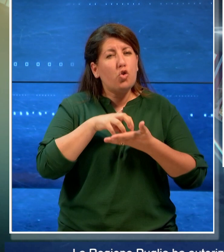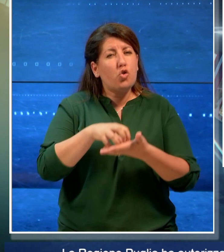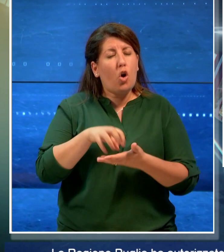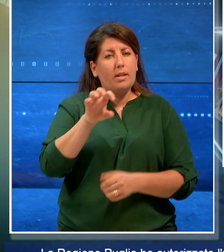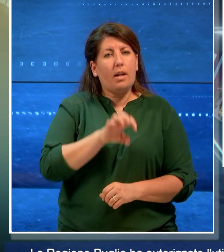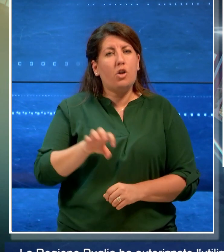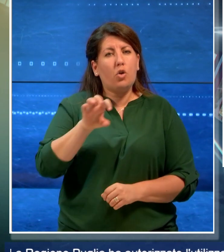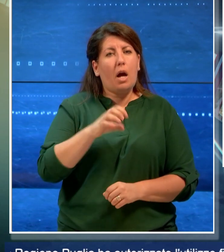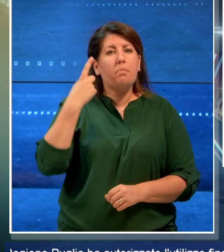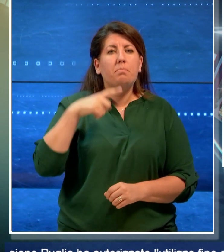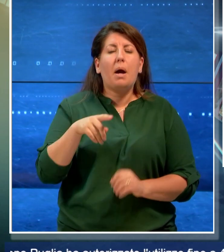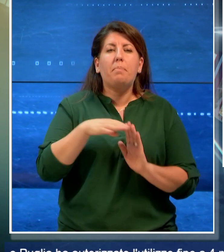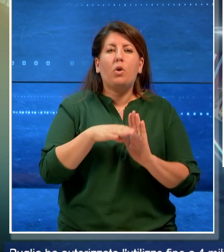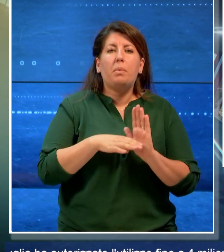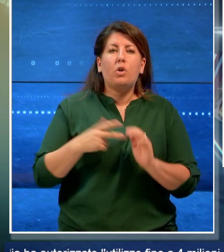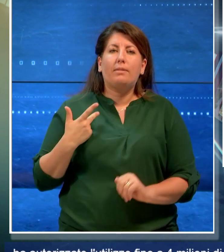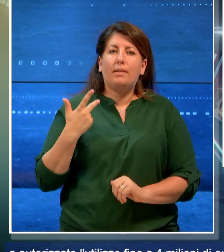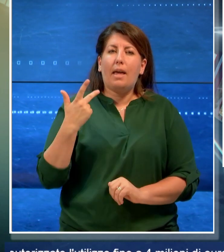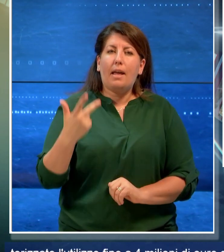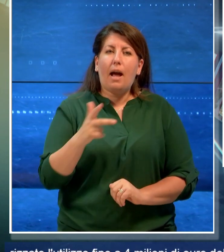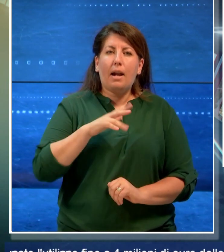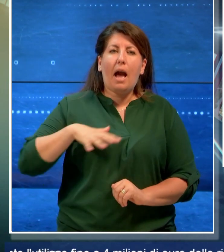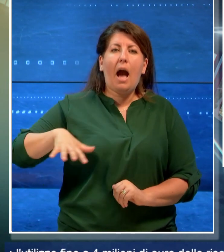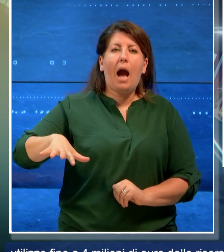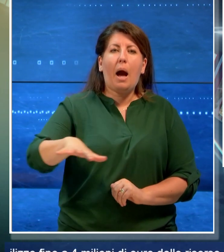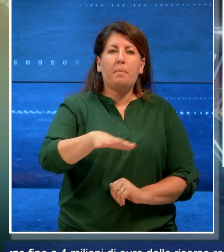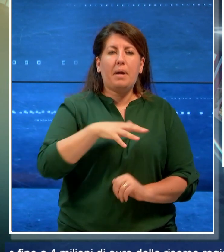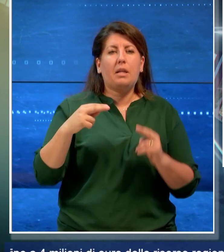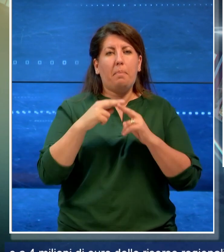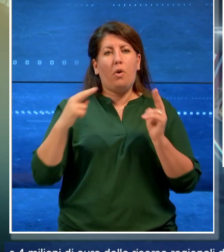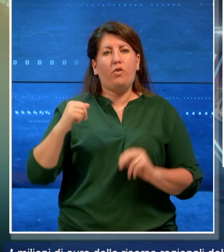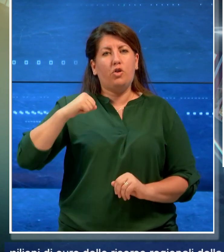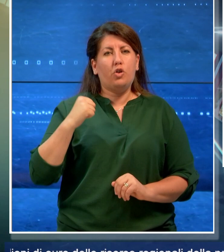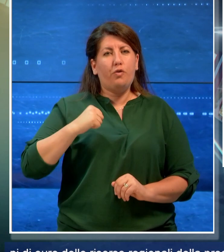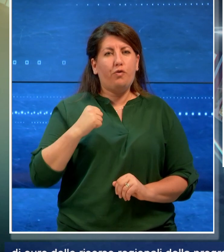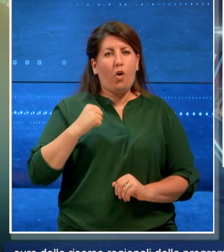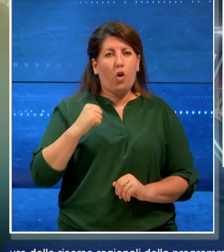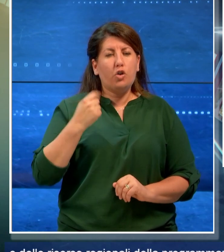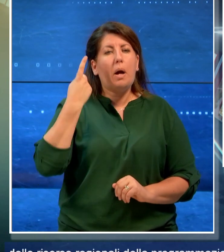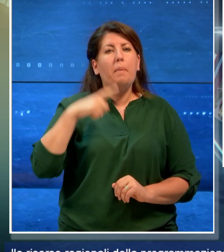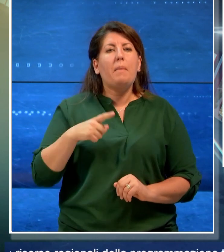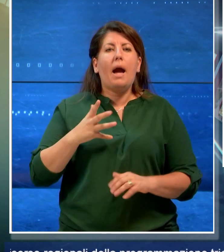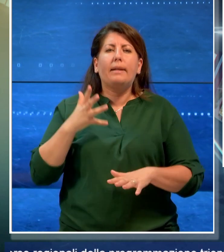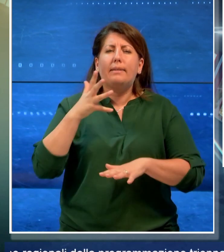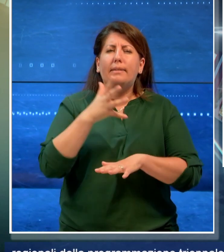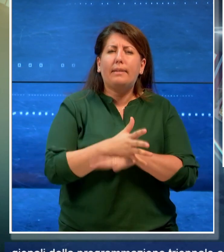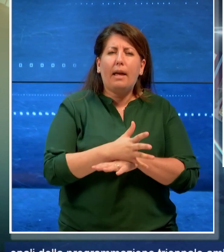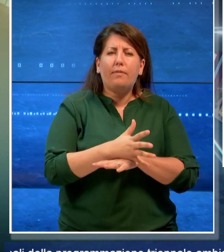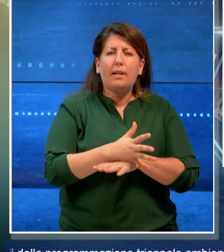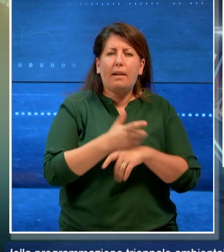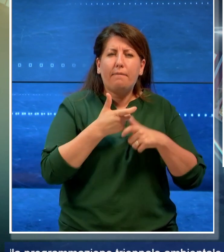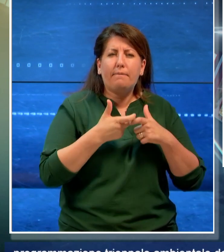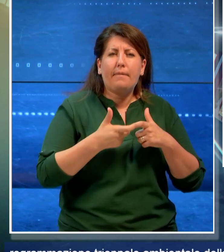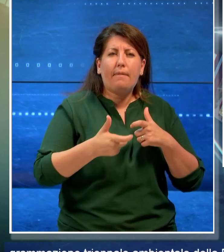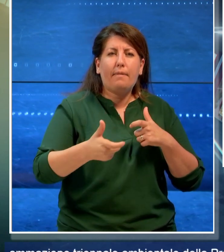della programmazione triennale ambientale della provincia di Foggia per intervenire in modo duraturo